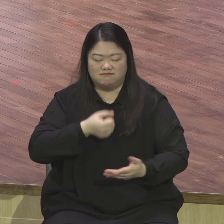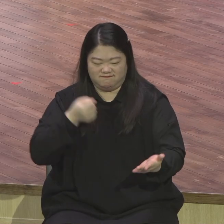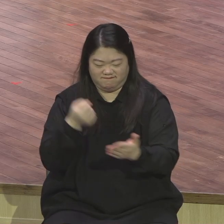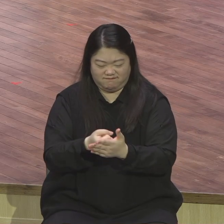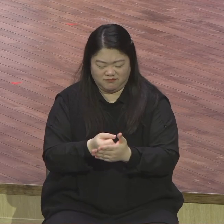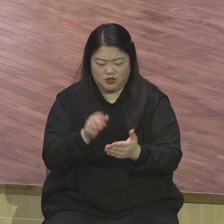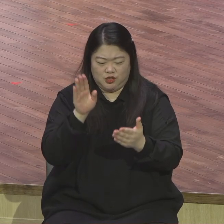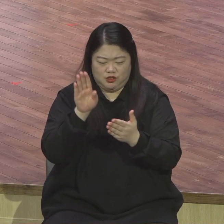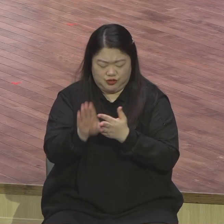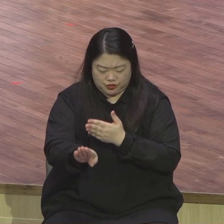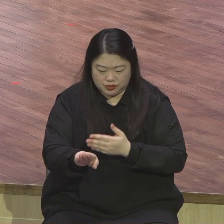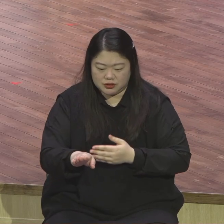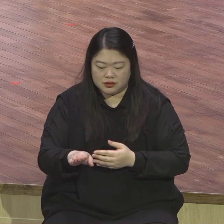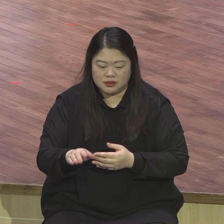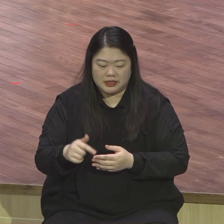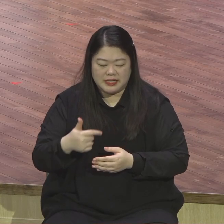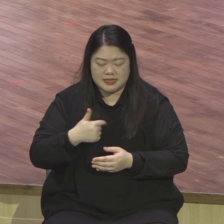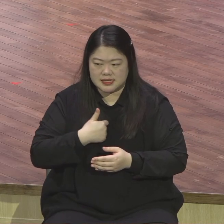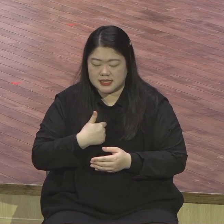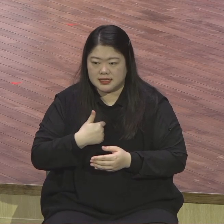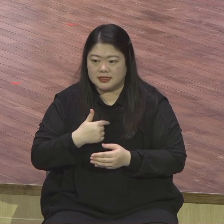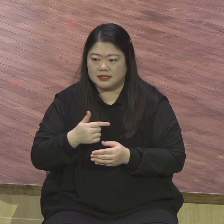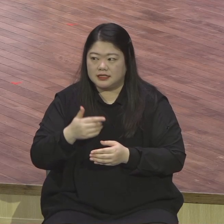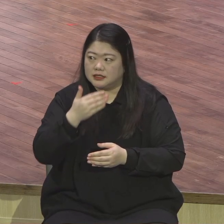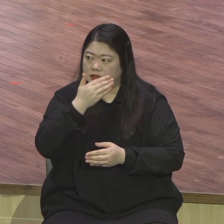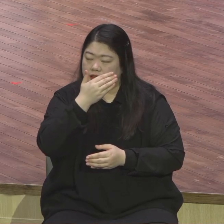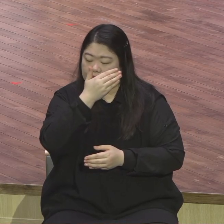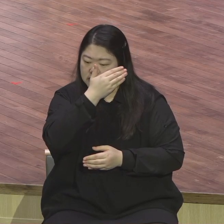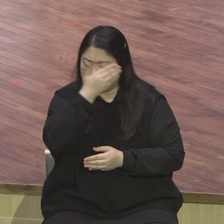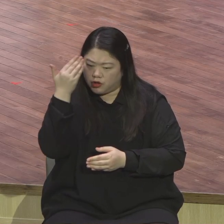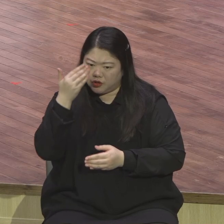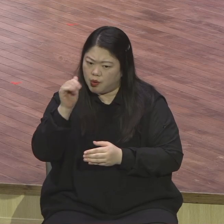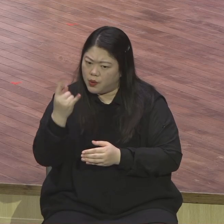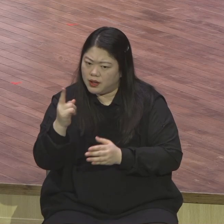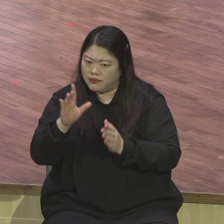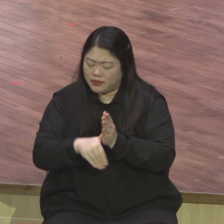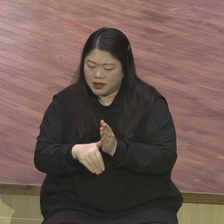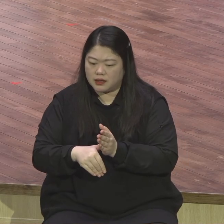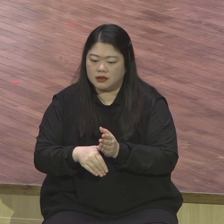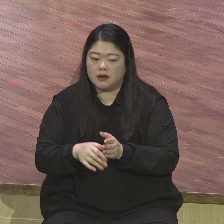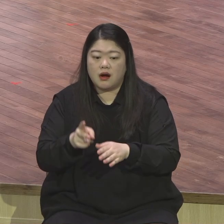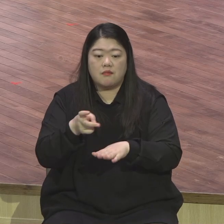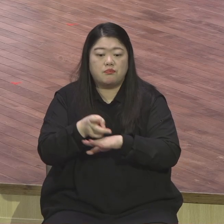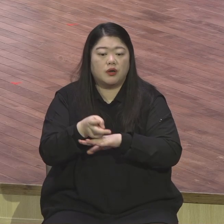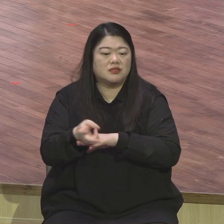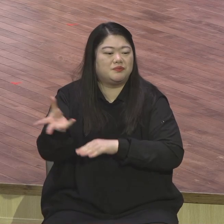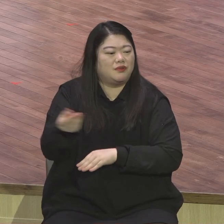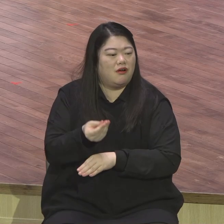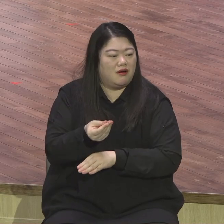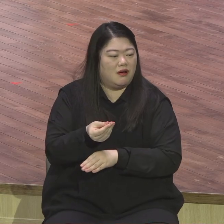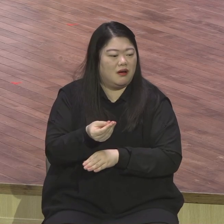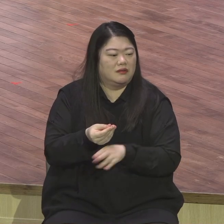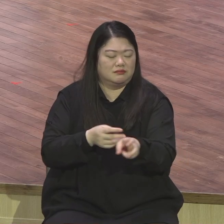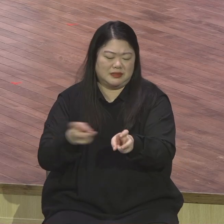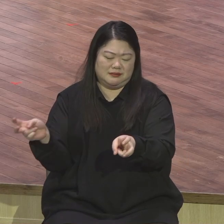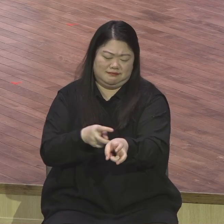80대 빌려서 청년들 청년들 다 끌어막 감정상 기도를 기도하면서 부산보금화자 앞장서 떠들면서 김중권 목사님